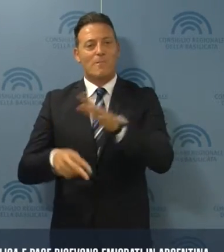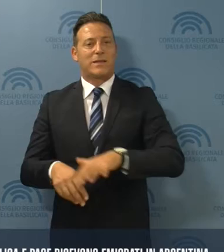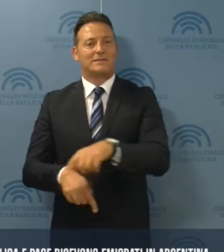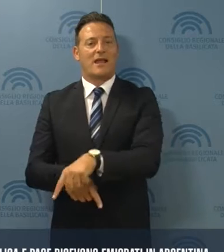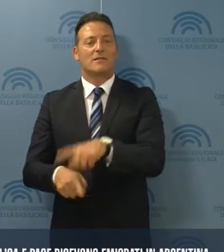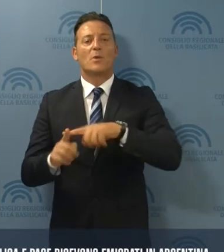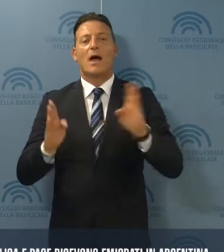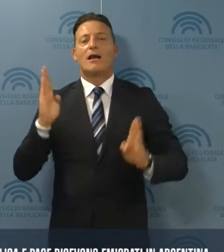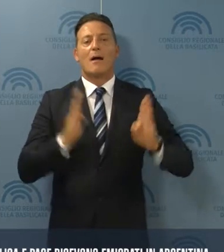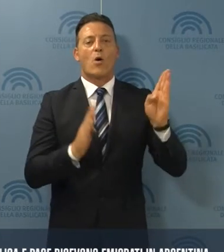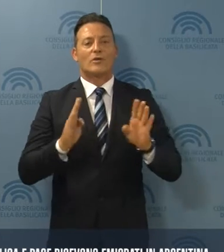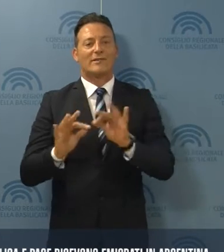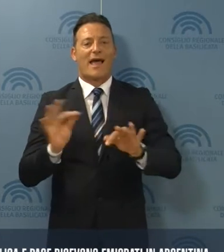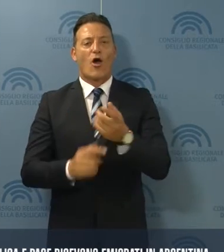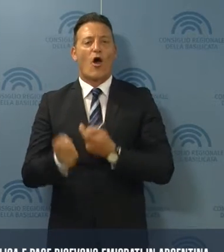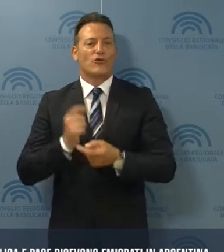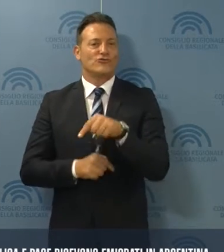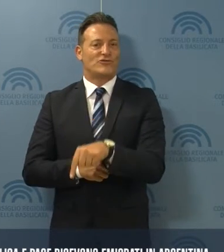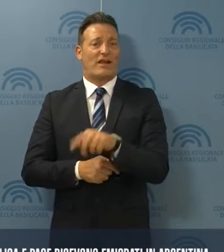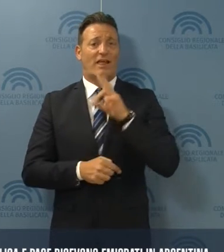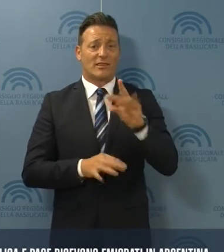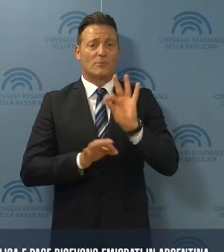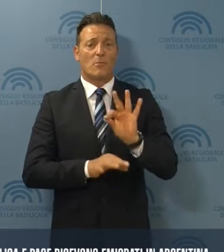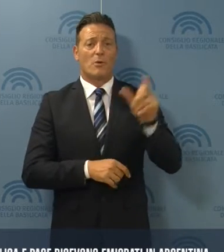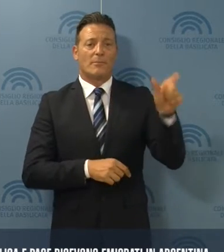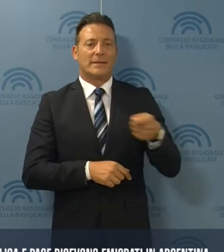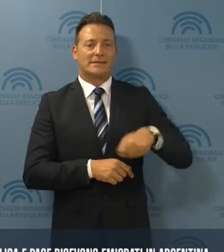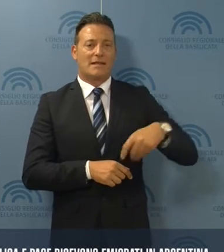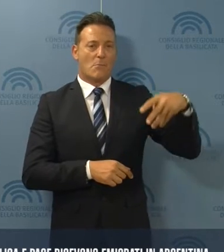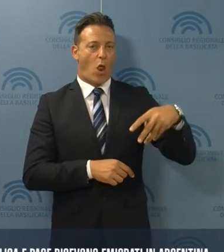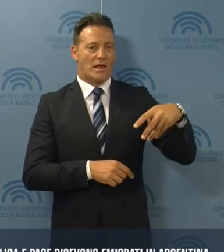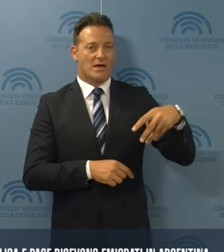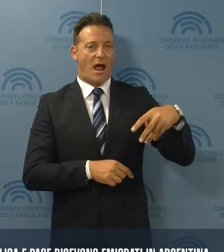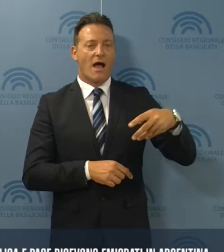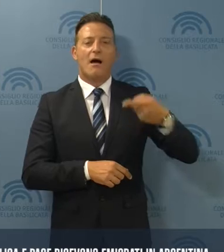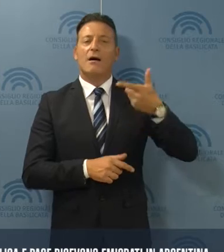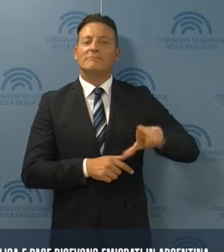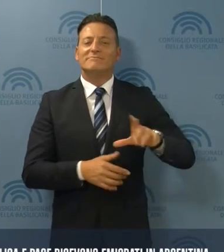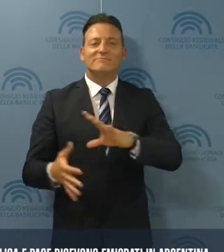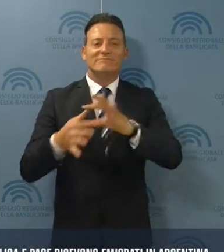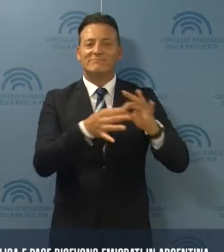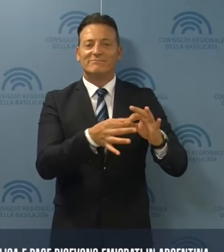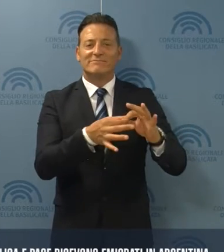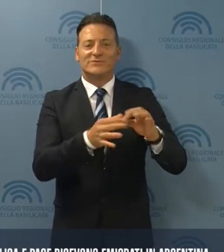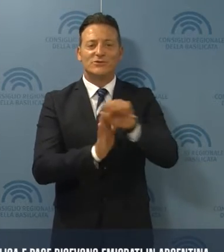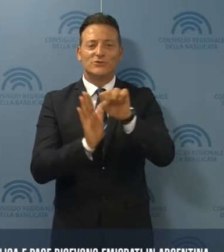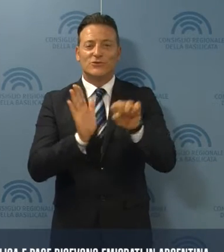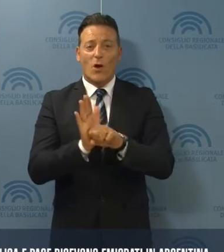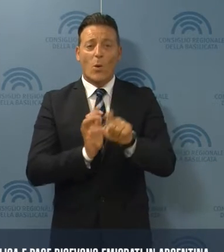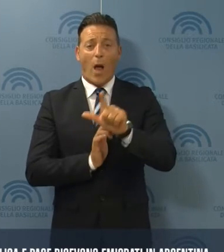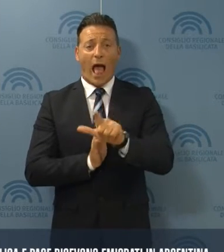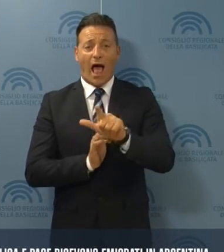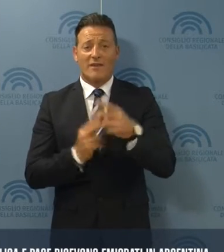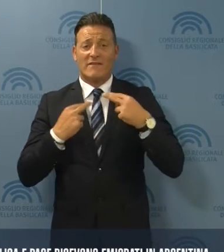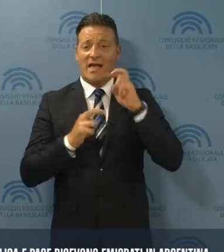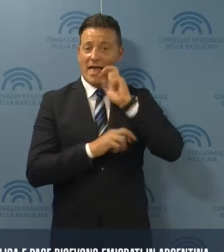un rapporto con la terra d'origine, ha detto il Presidente Mollica. Anche per rianodare i fili delle storie dei lucani